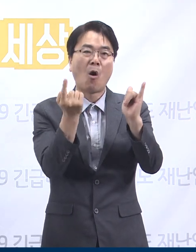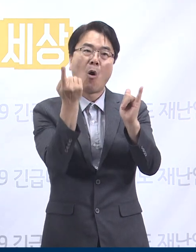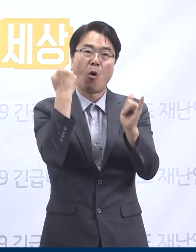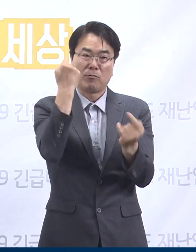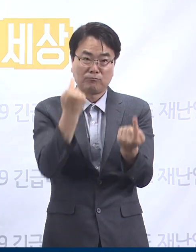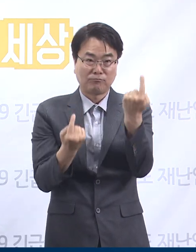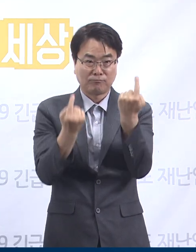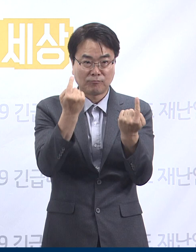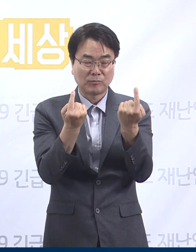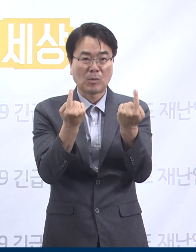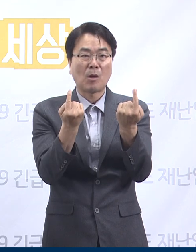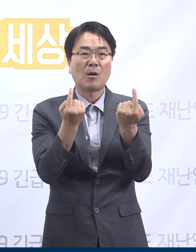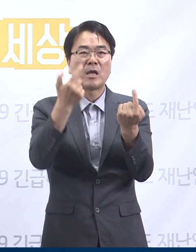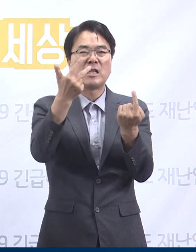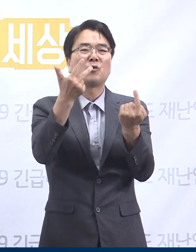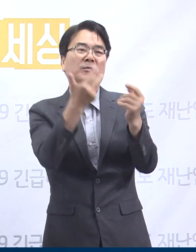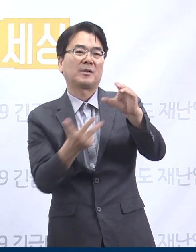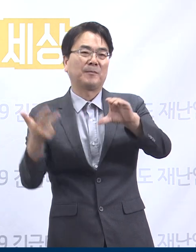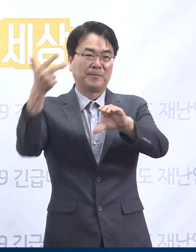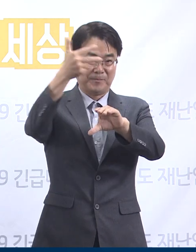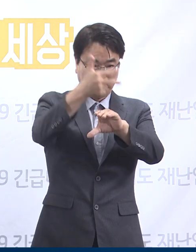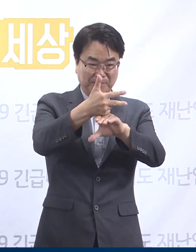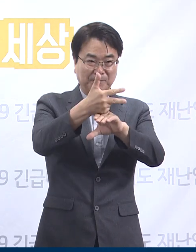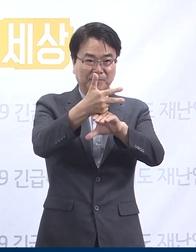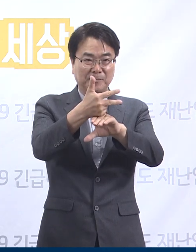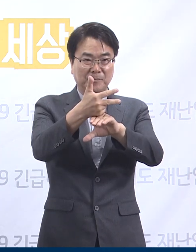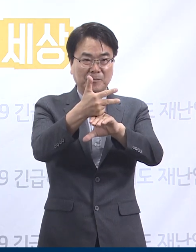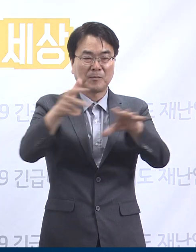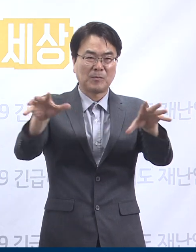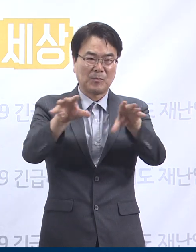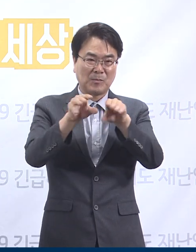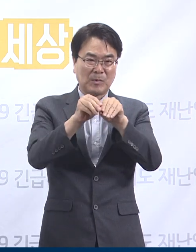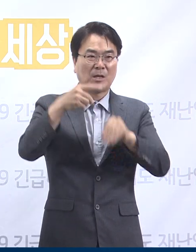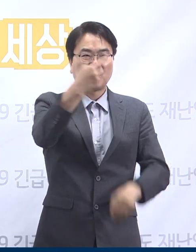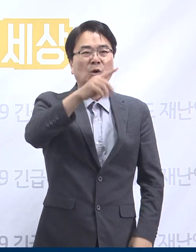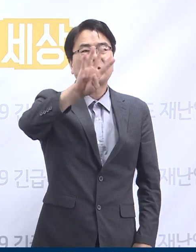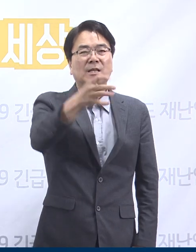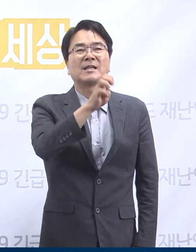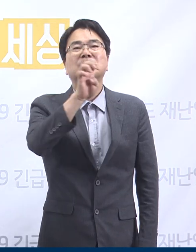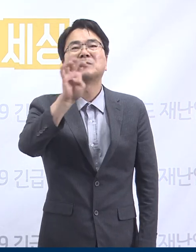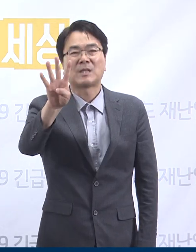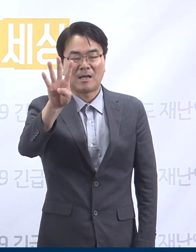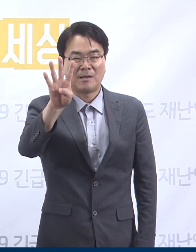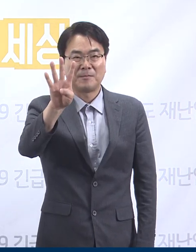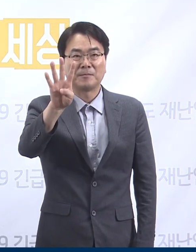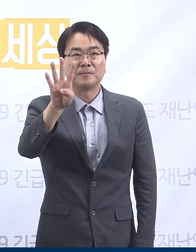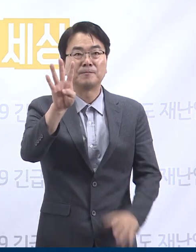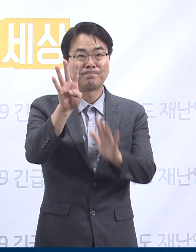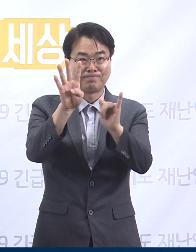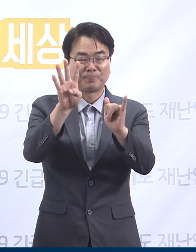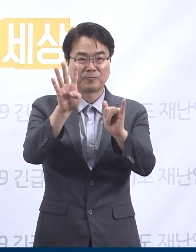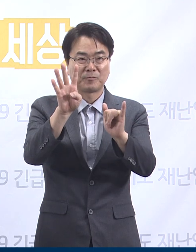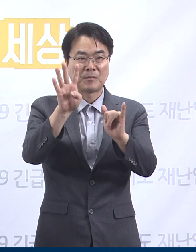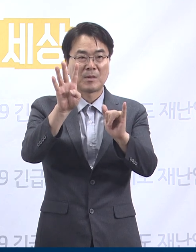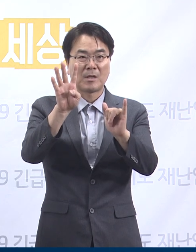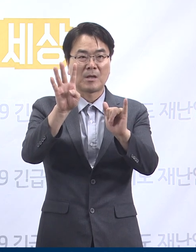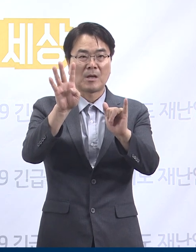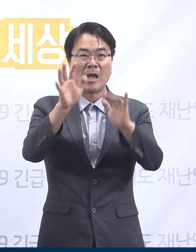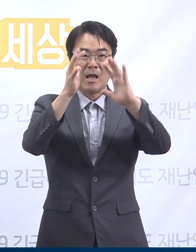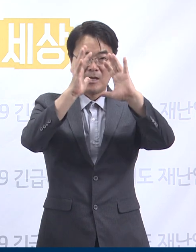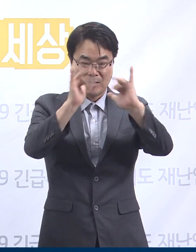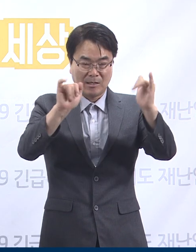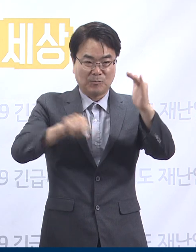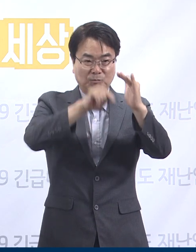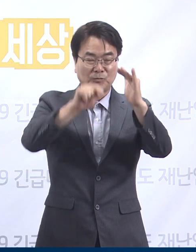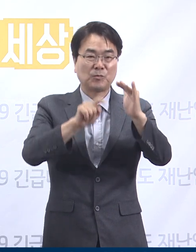오전 0시 대비 7명이 증가한 총 1,044명입니다. 인구 10만 명당 확진자 발생